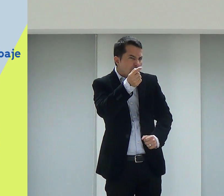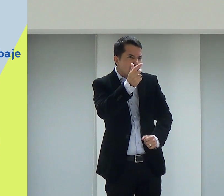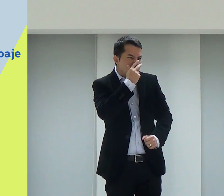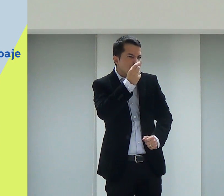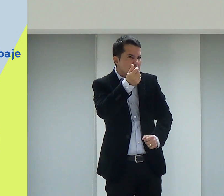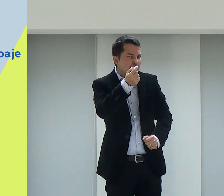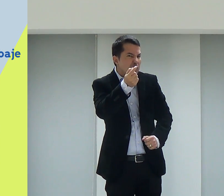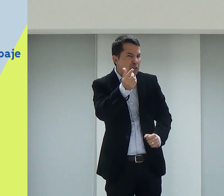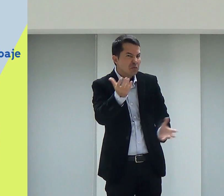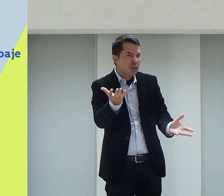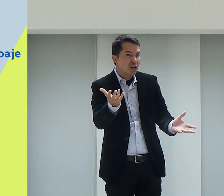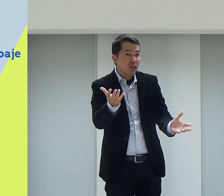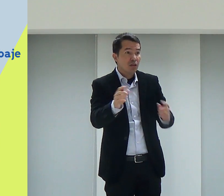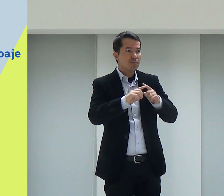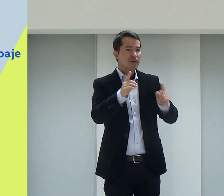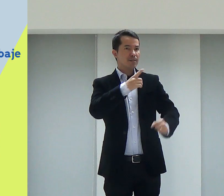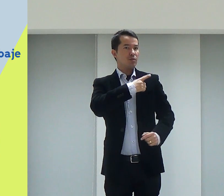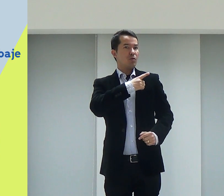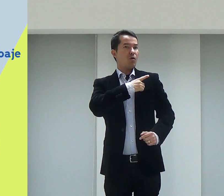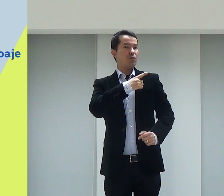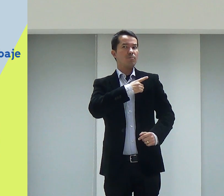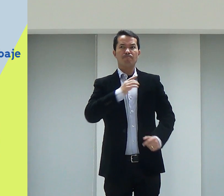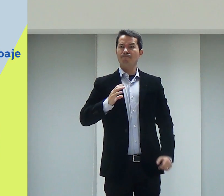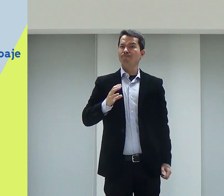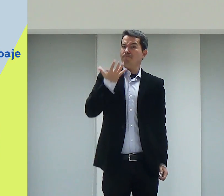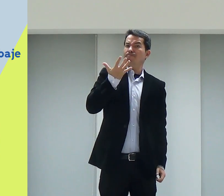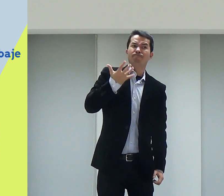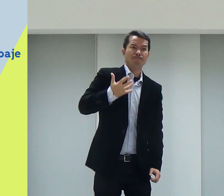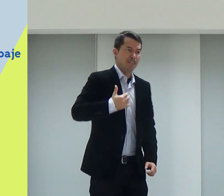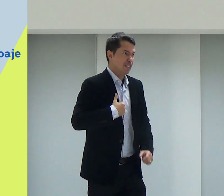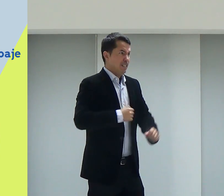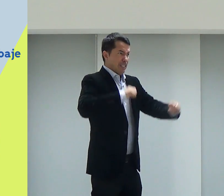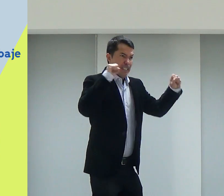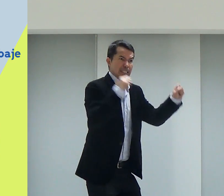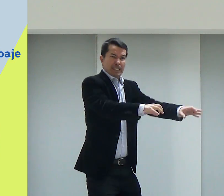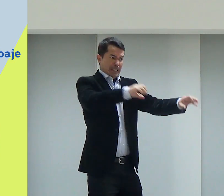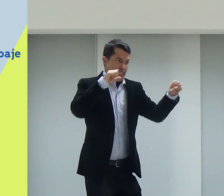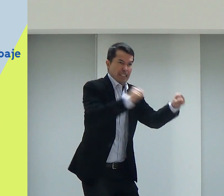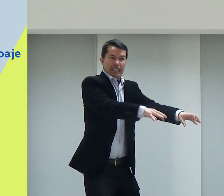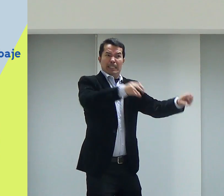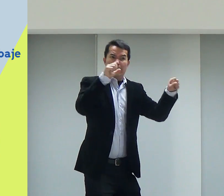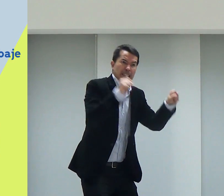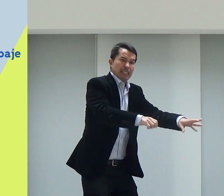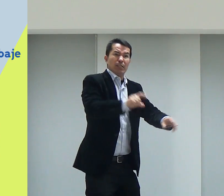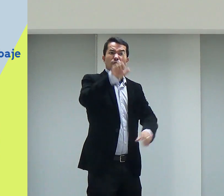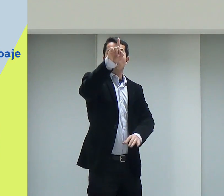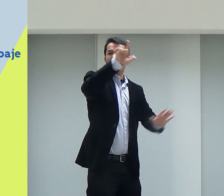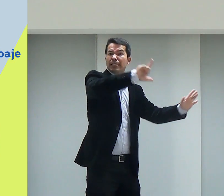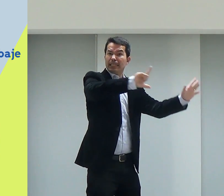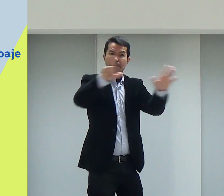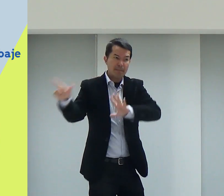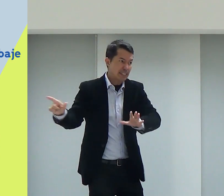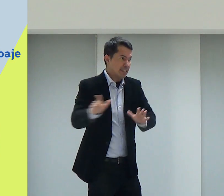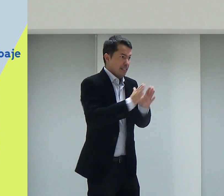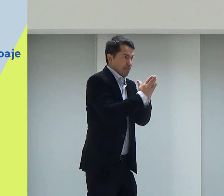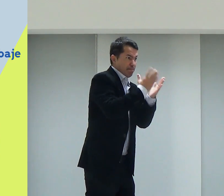Parece pouco, né? Mas Donald, ele teve coragem. E ele foi lá e ele ensinou durante uma